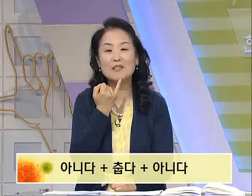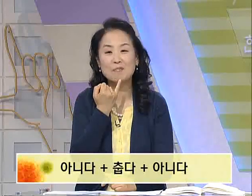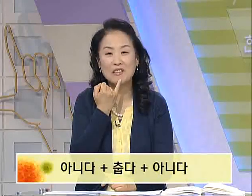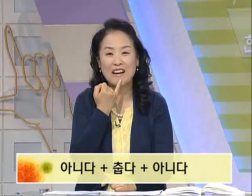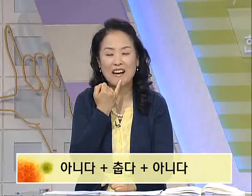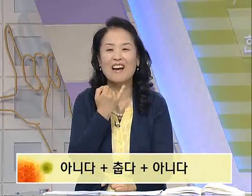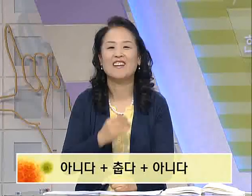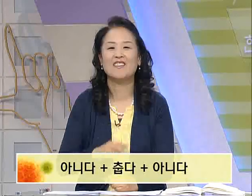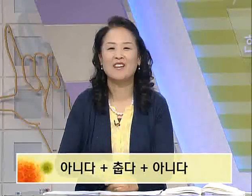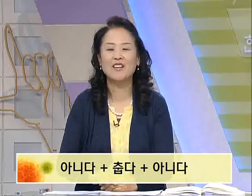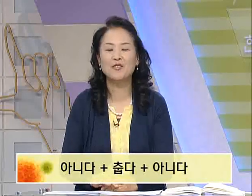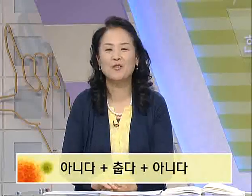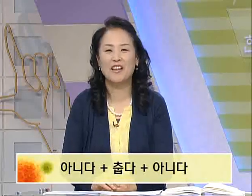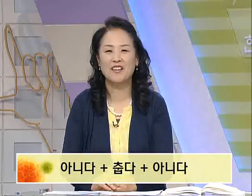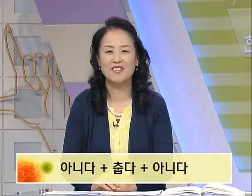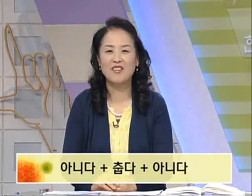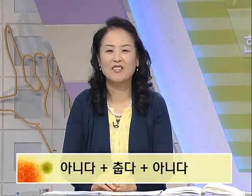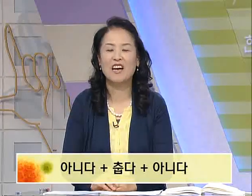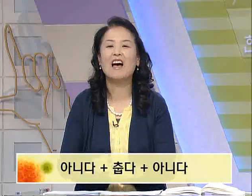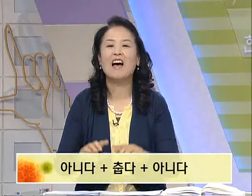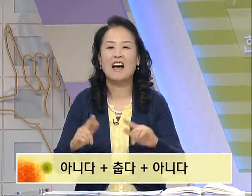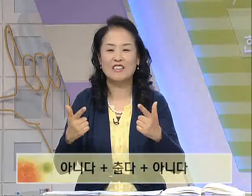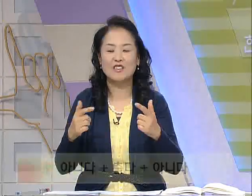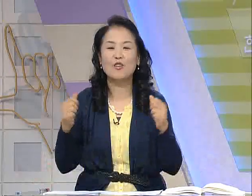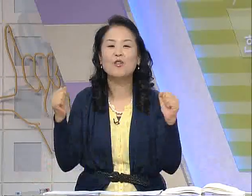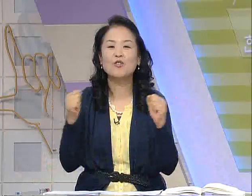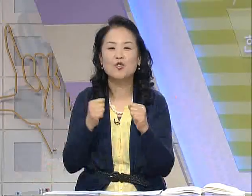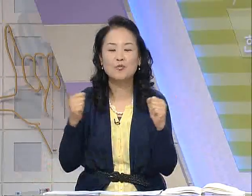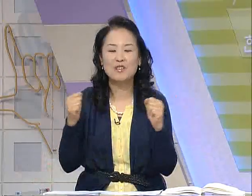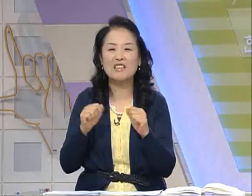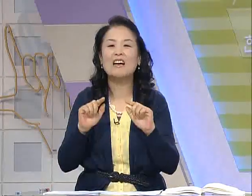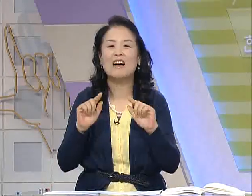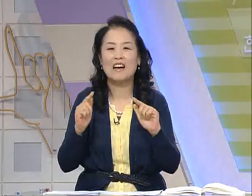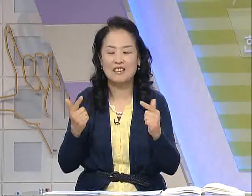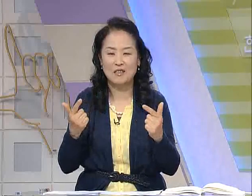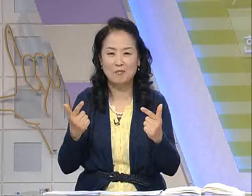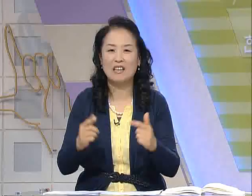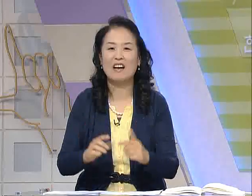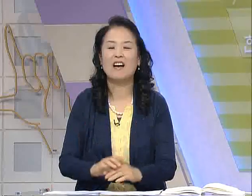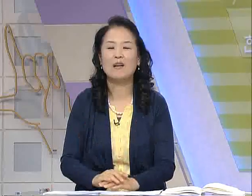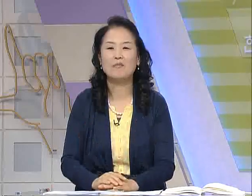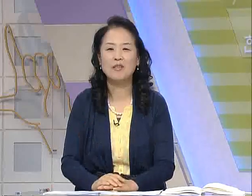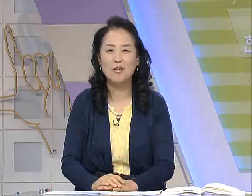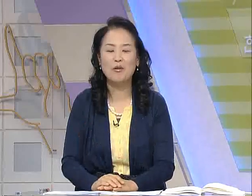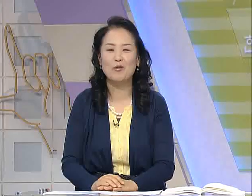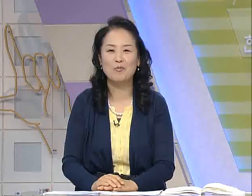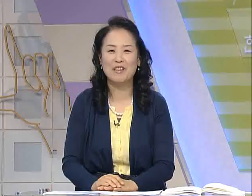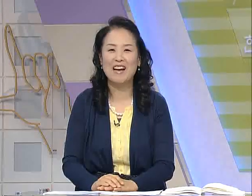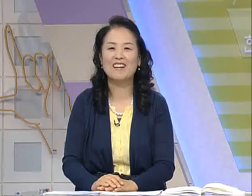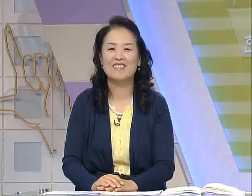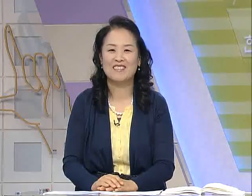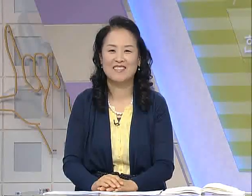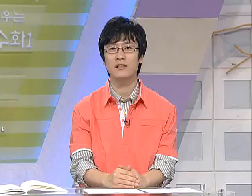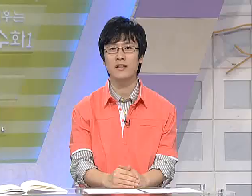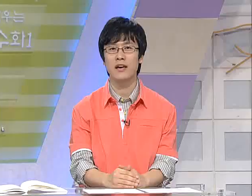이렇게 해 주셔도 되겠죠? 아니요, 춥지 않습니다. 한 번 더 배워봅니다. 네,